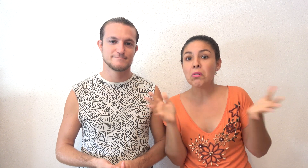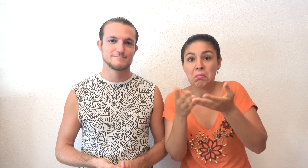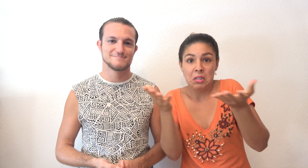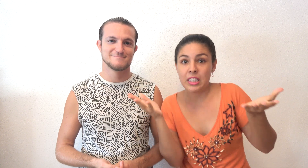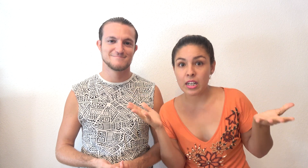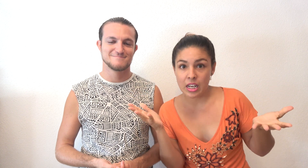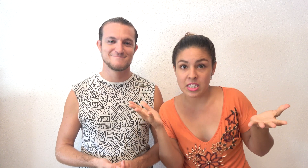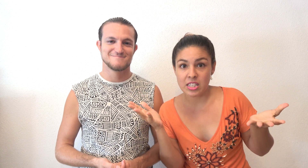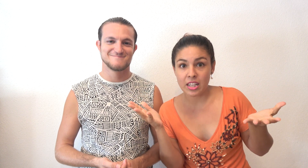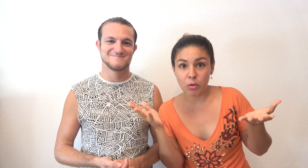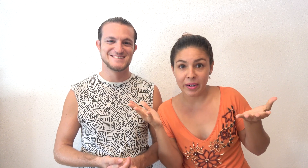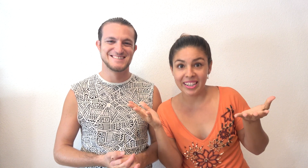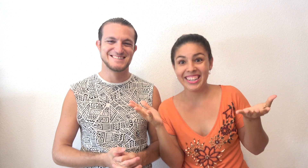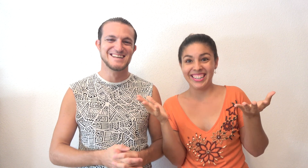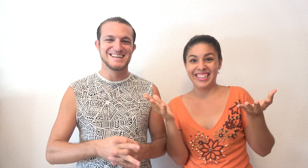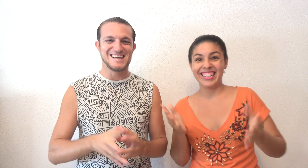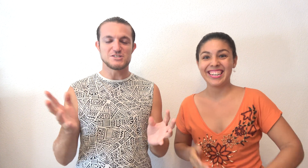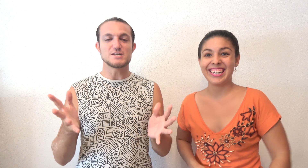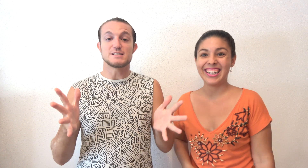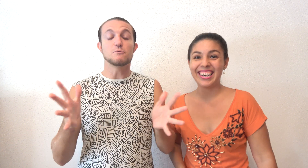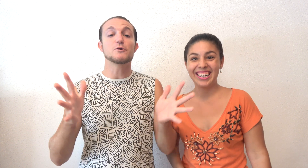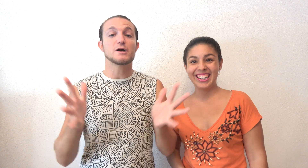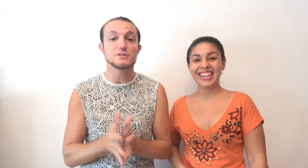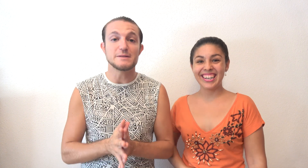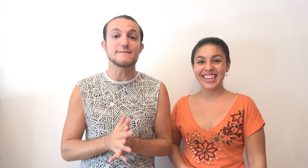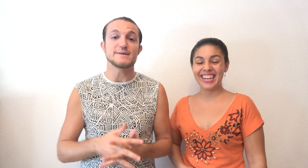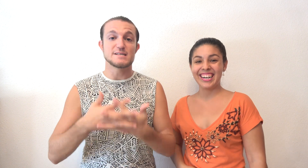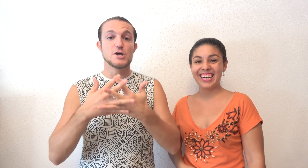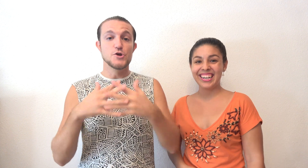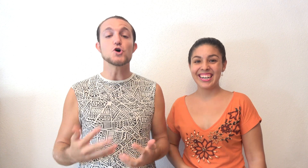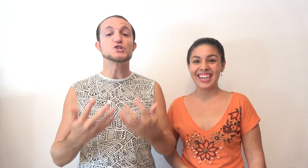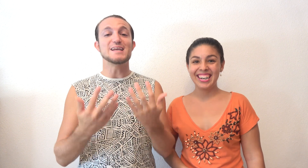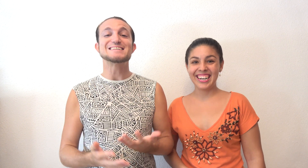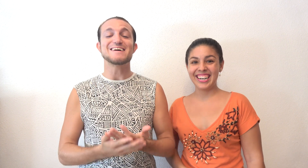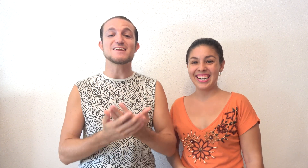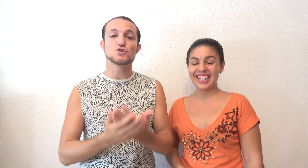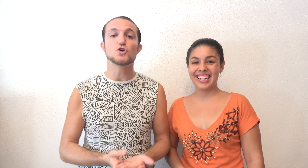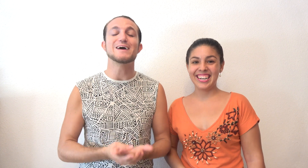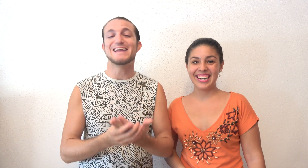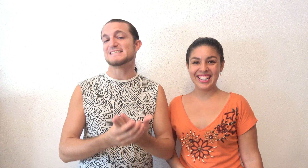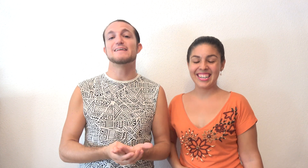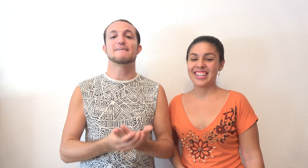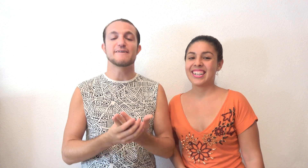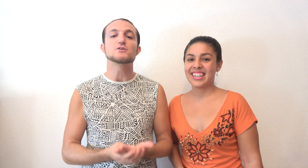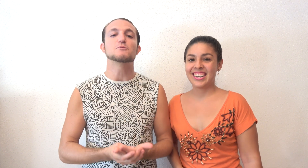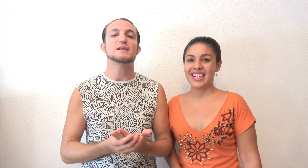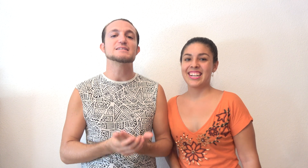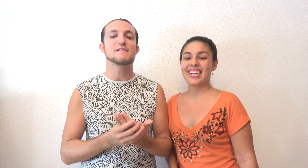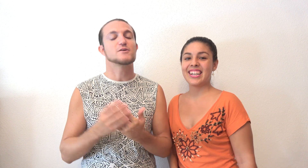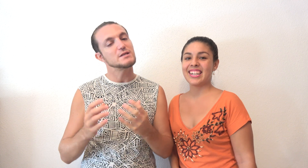y ya aquí estáis tardando para ir. Eso es. Y bueno, viajeros independientes, no os tenéis que quedar solo en la isla de Lanzarote. Porque la isla de Lanzarote